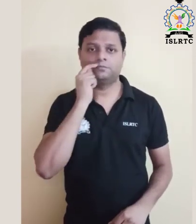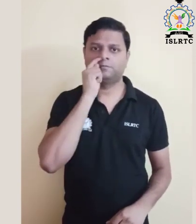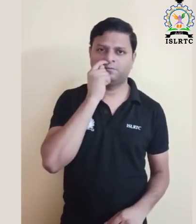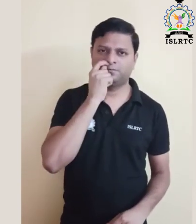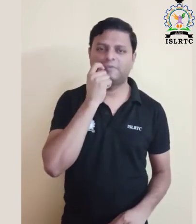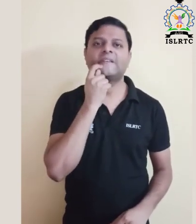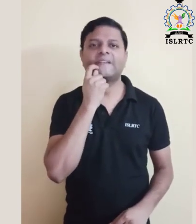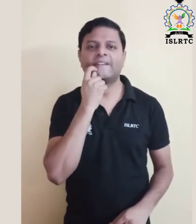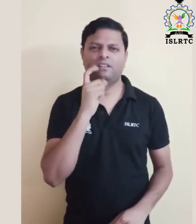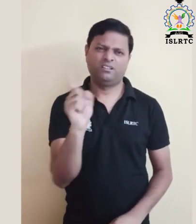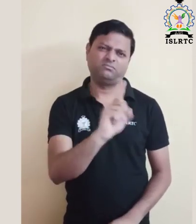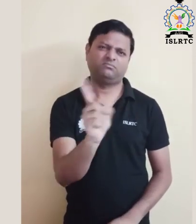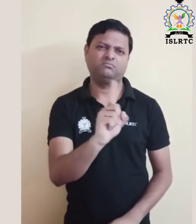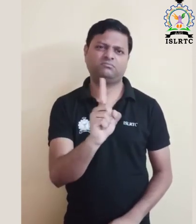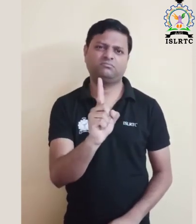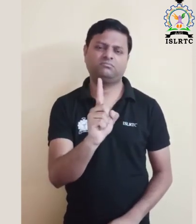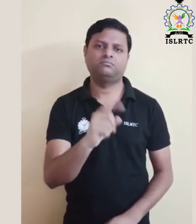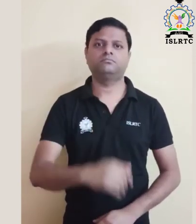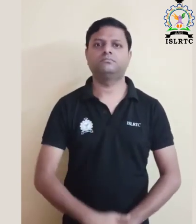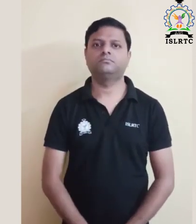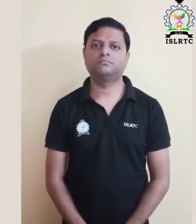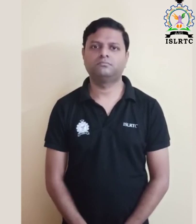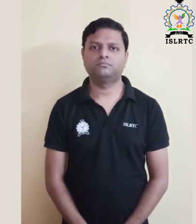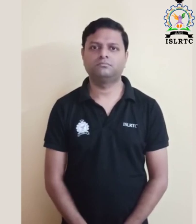अपनी आख नाख मूँ को न चुए